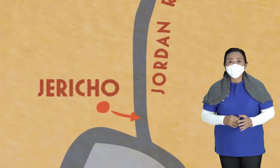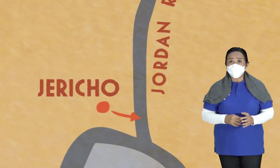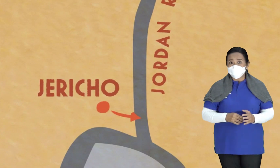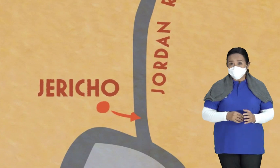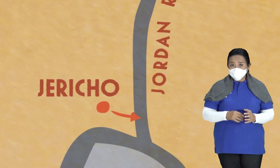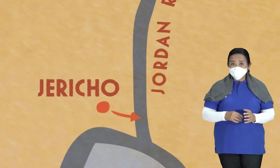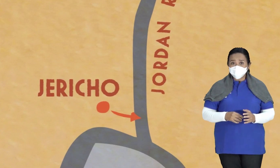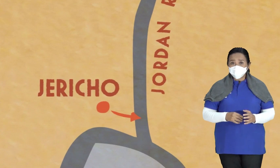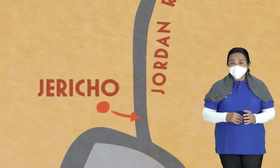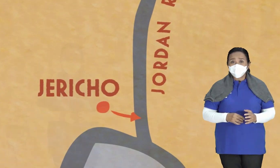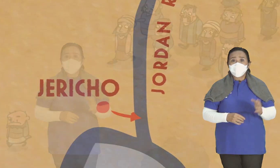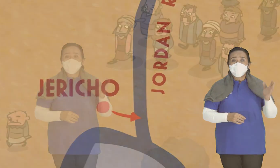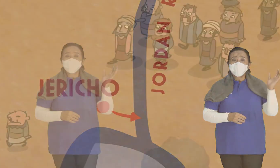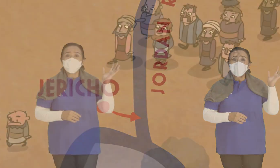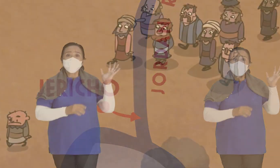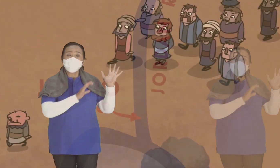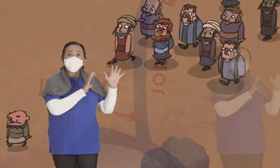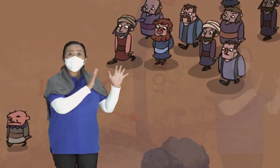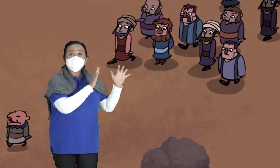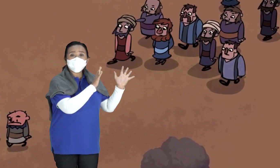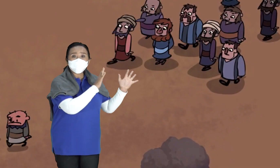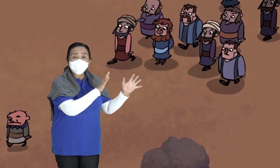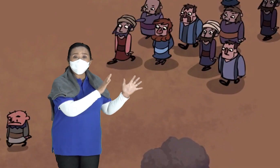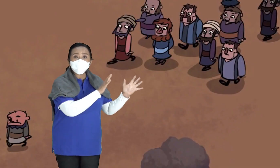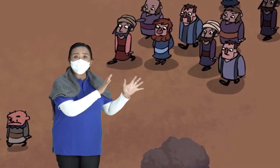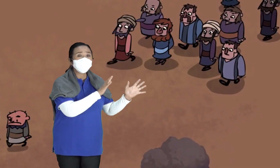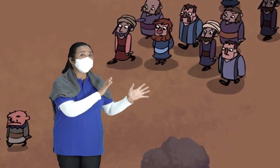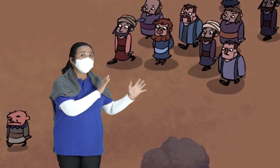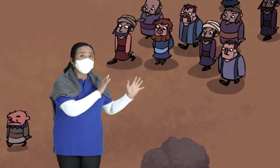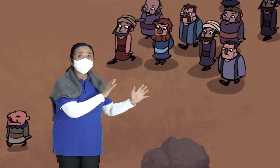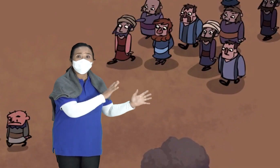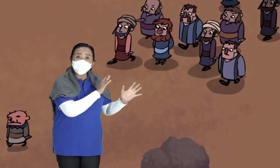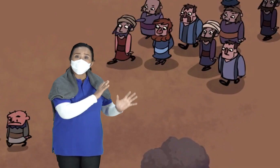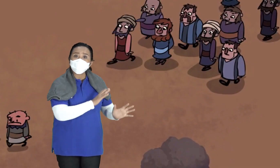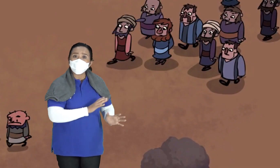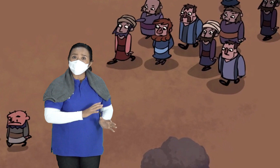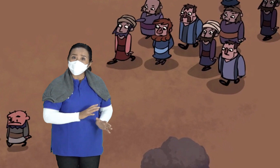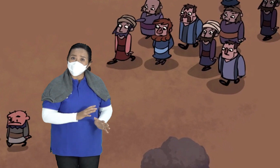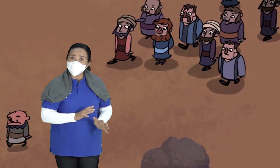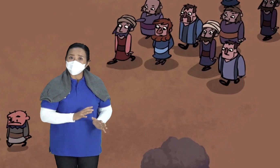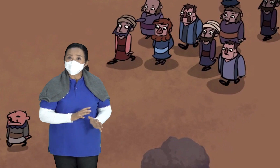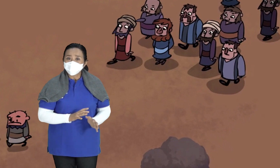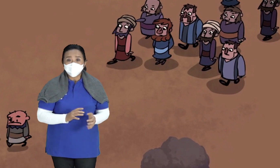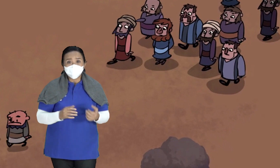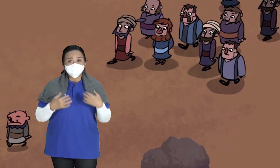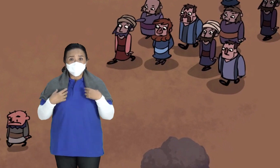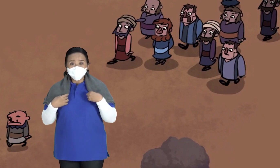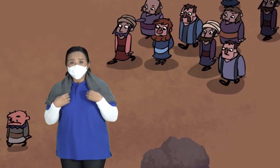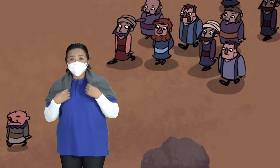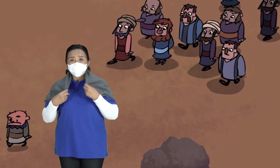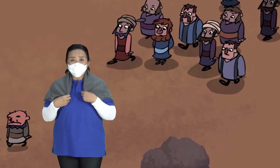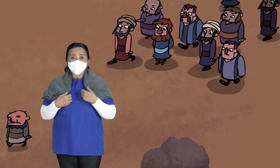mereka berjalan Ada 50 orang nabi Mengikuti mereka Dari Yeriko Ikuti terus ya